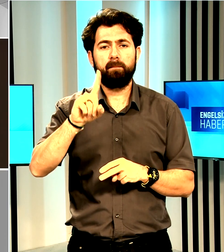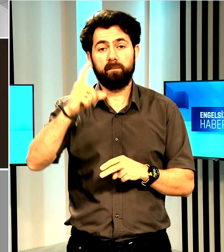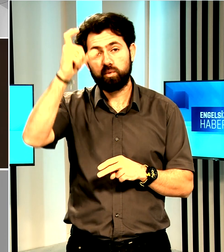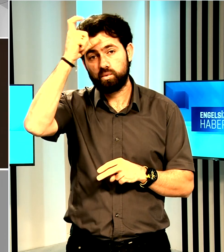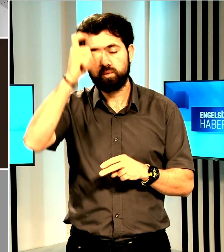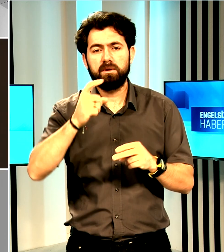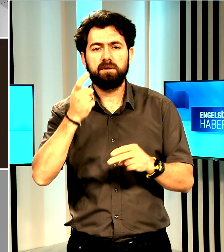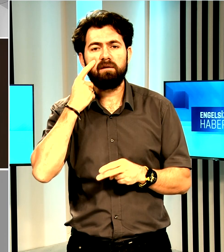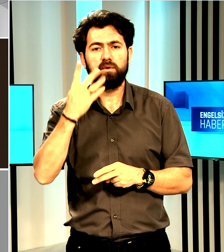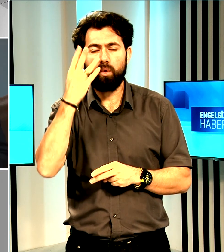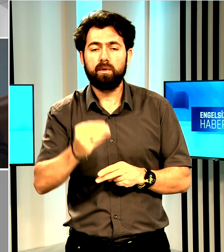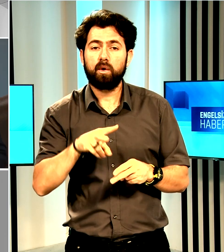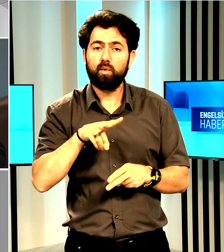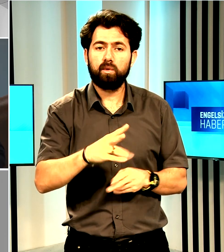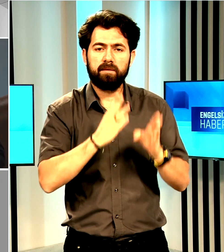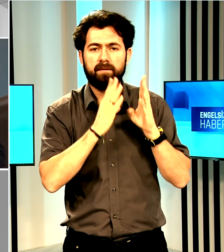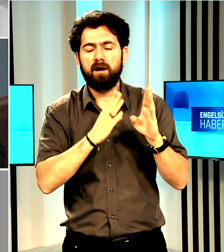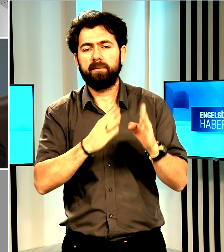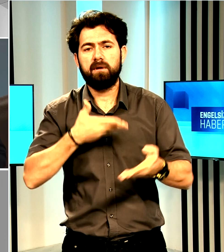yoluna devam edeceğini vurguladı.